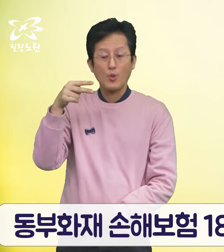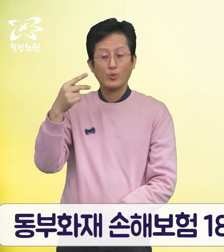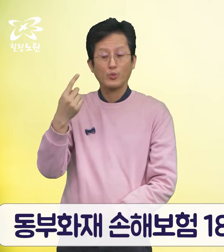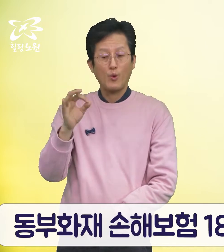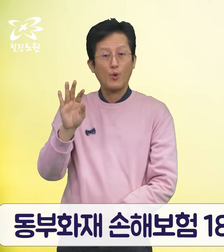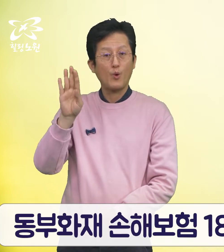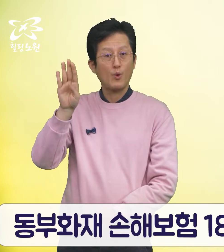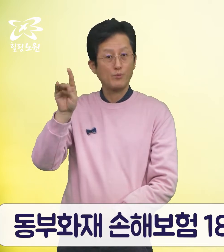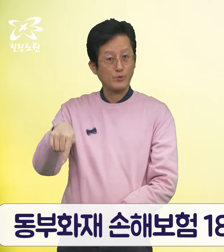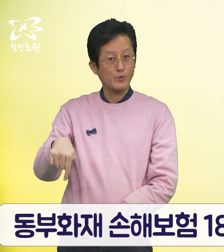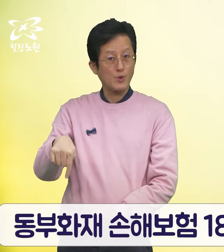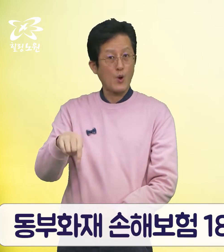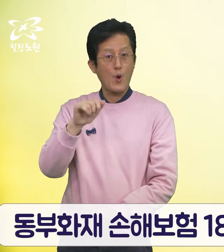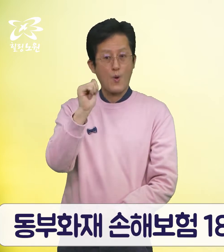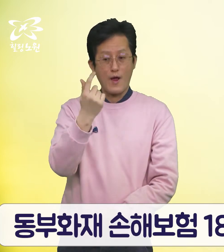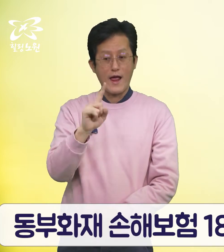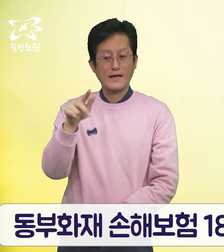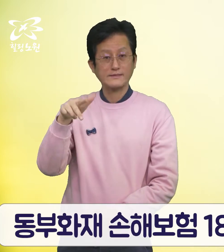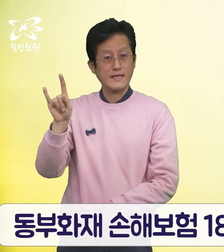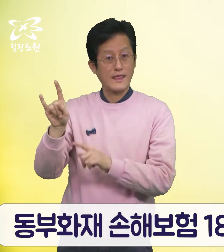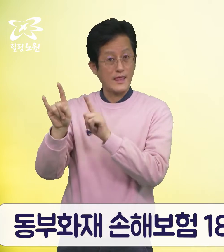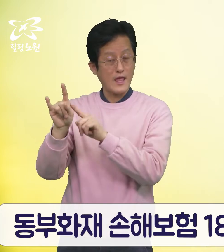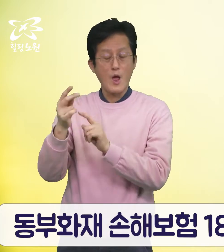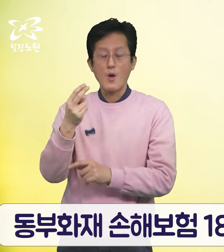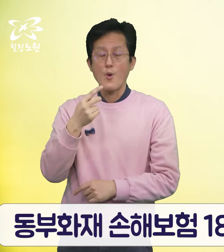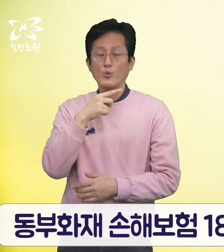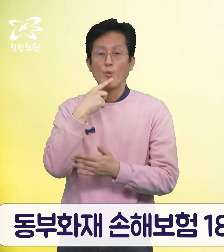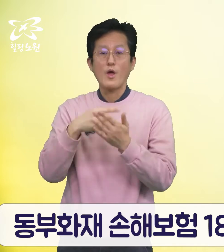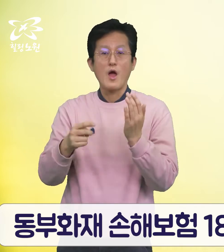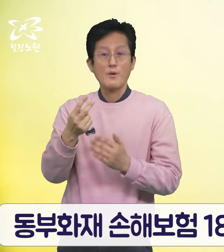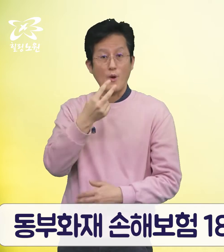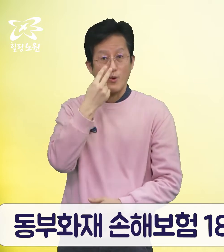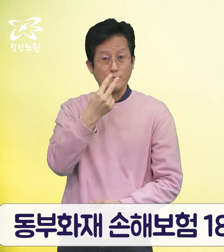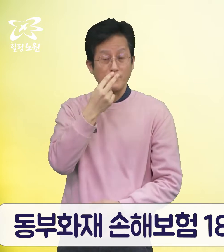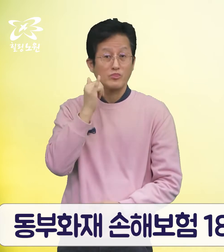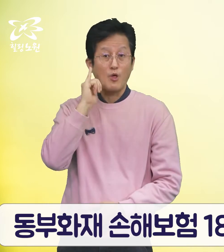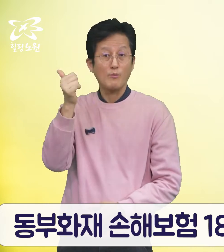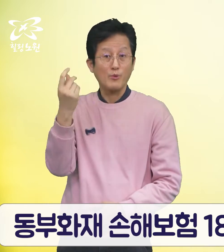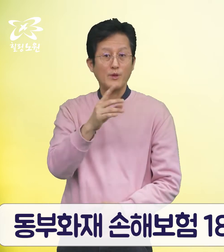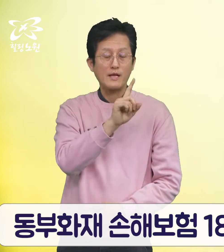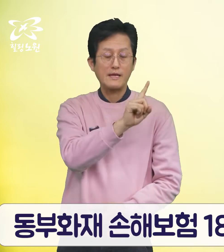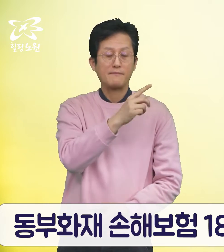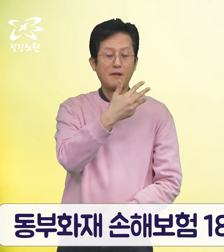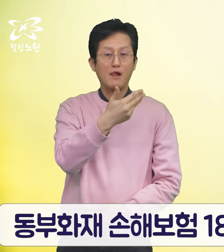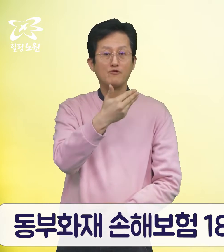동부화재 손해보험 1899-7751로 전화하세요.